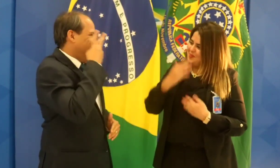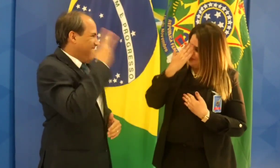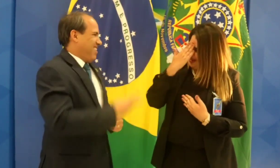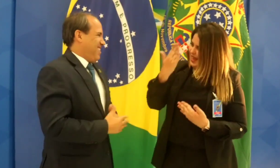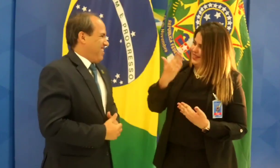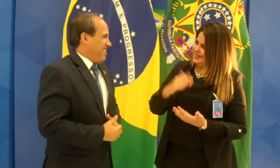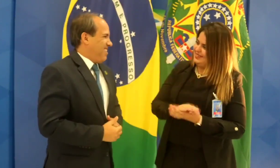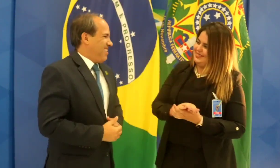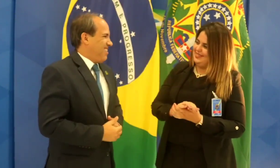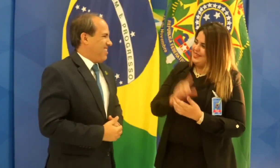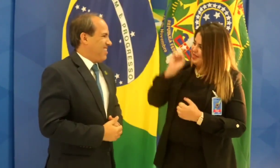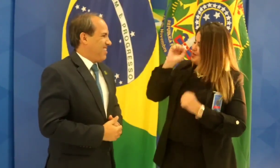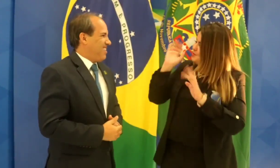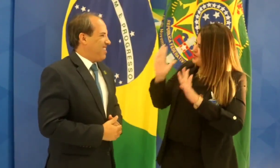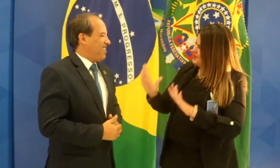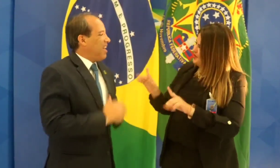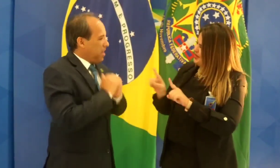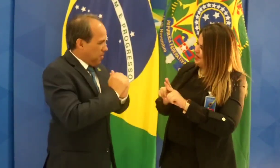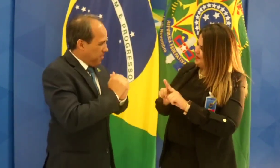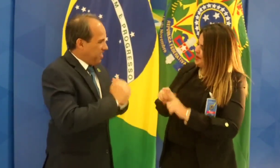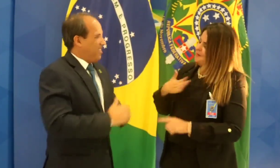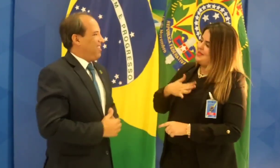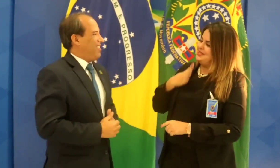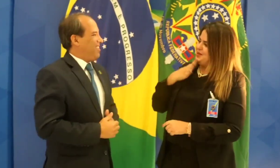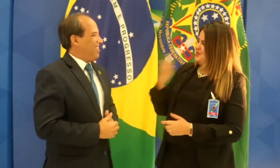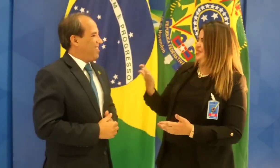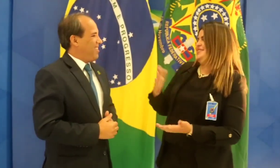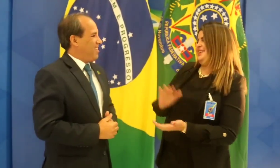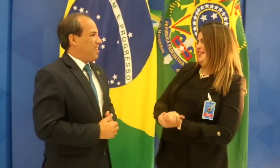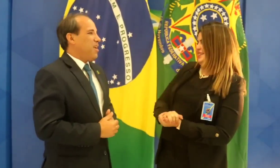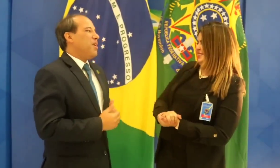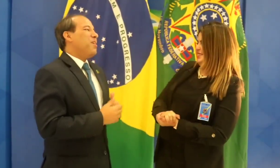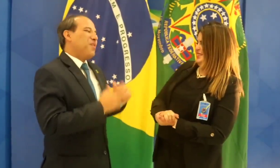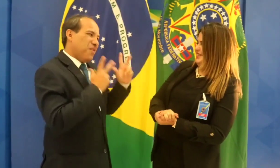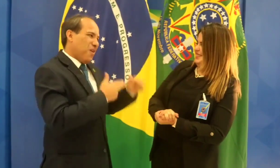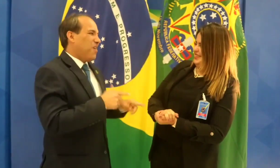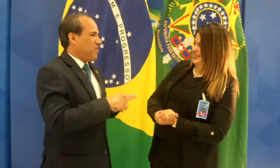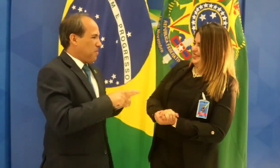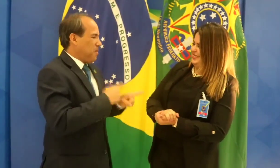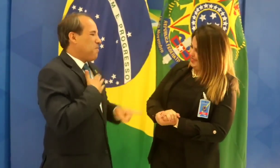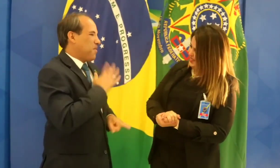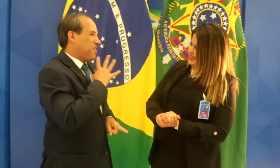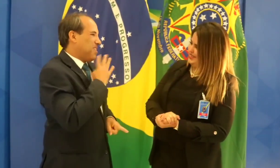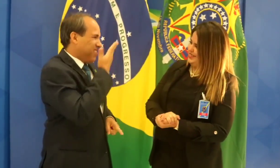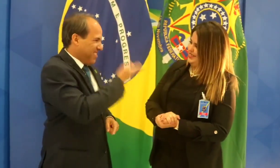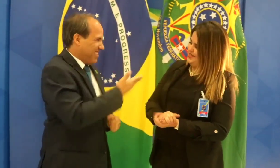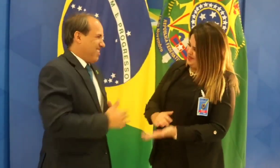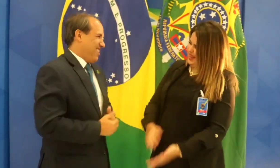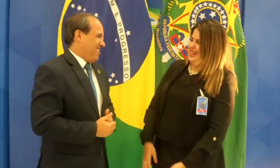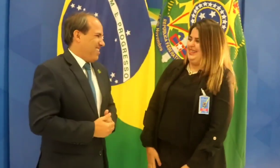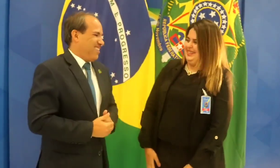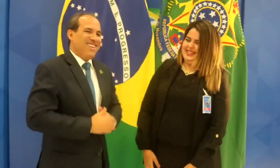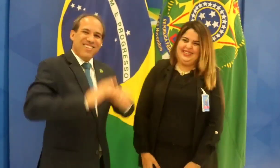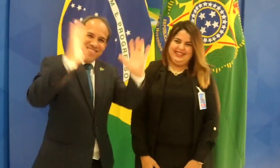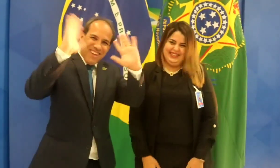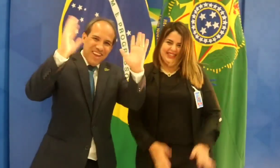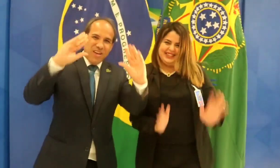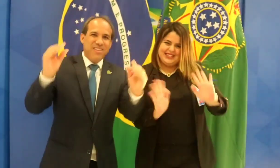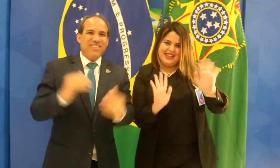Muito obrigada Deus abençoe a tua vida também Foi um prazer te conhecer Muito obrigada